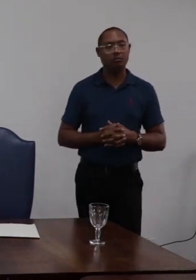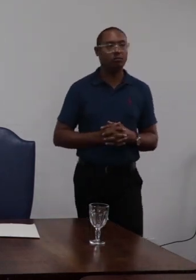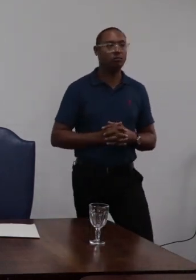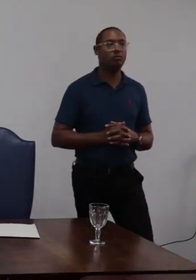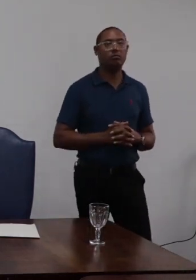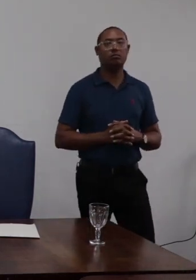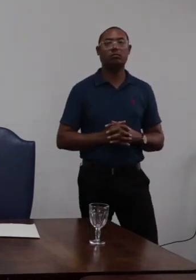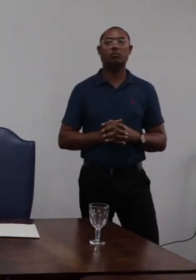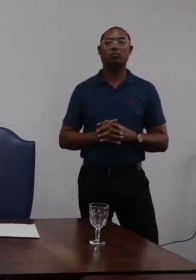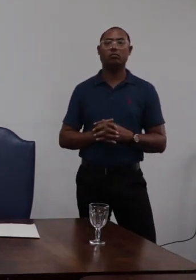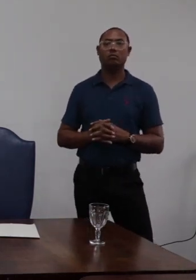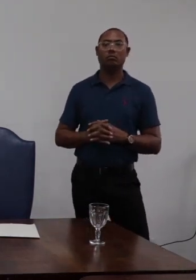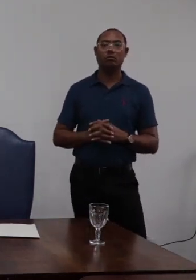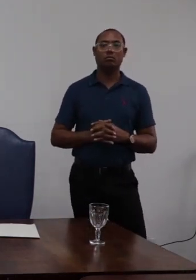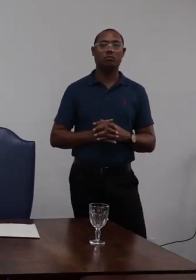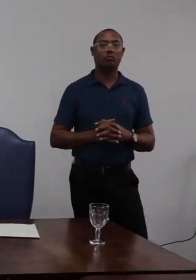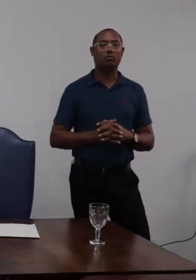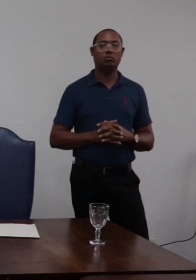em discussão